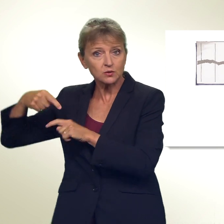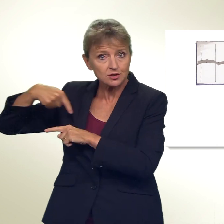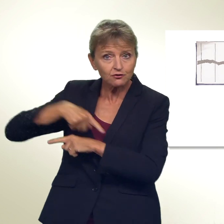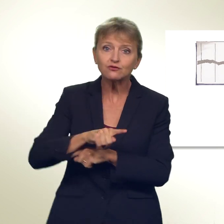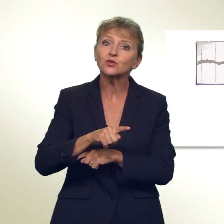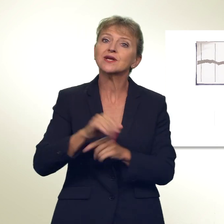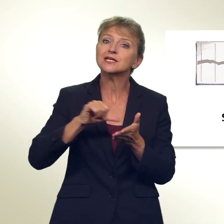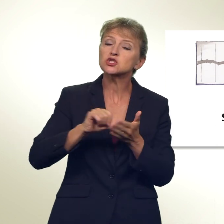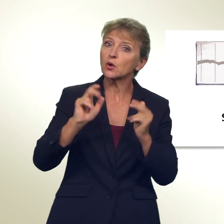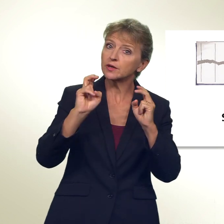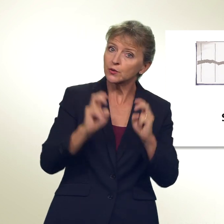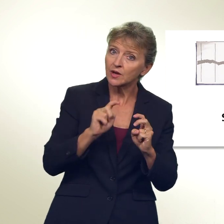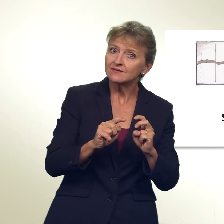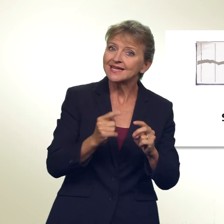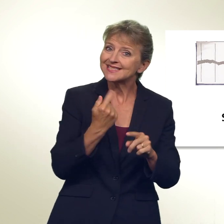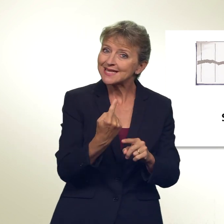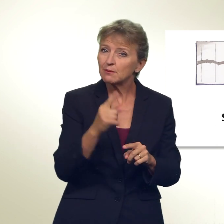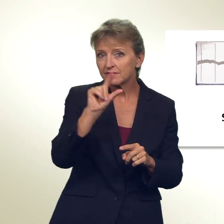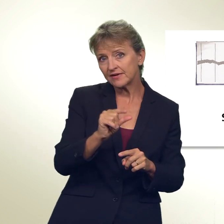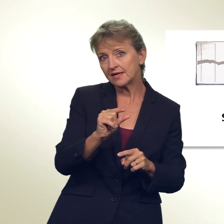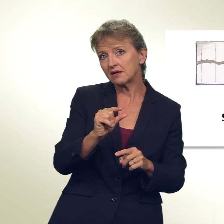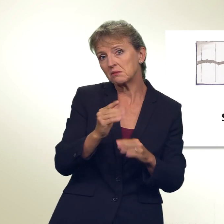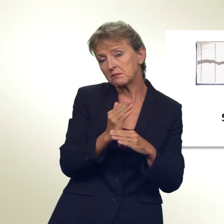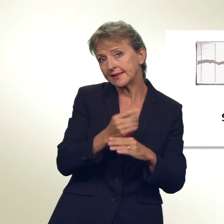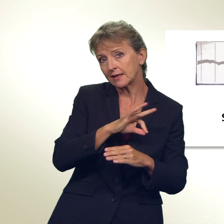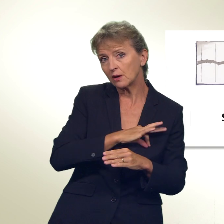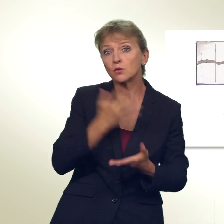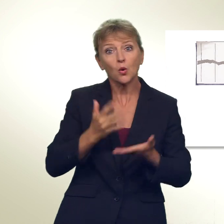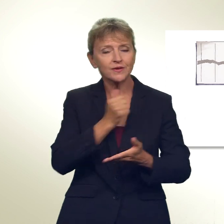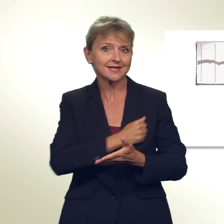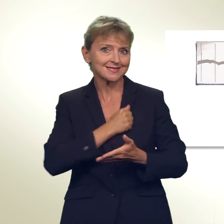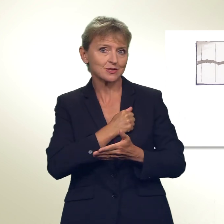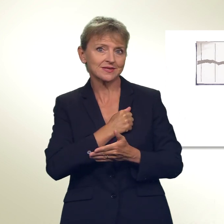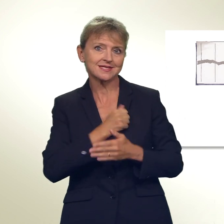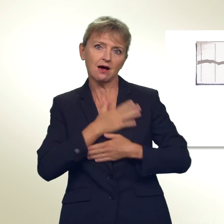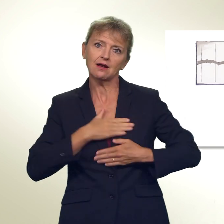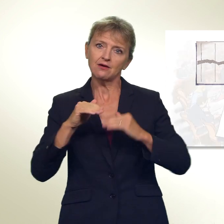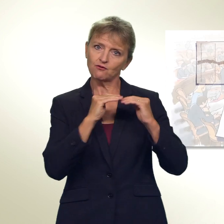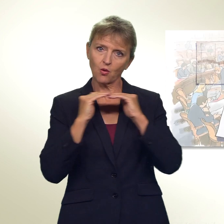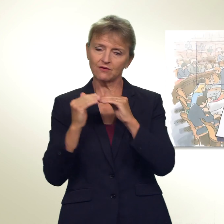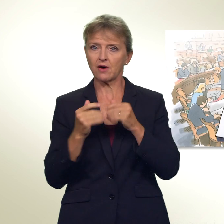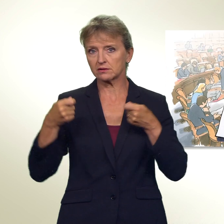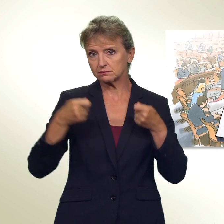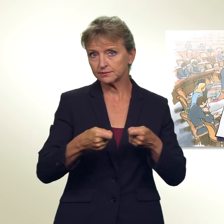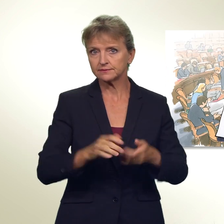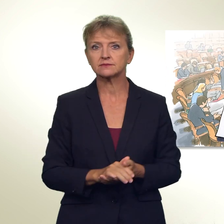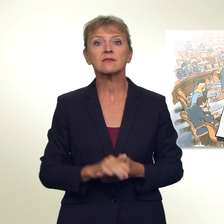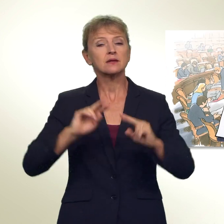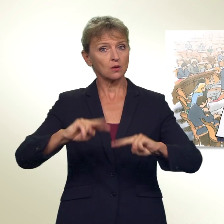Personen mit tiefen oder mittleren Einkommen oder für die soziale Wohlfahrt einsetzen. Die Umsetzung der Initiative ist